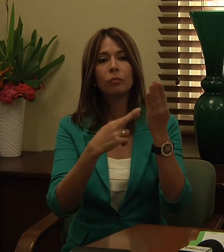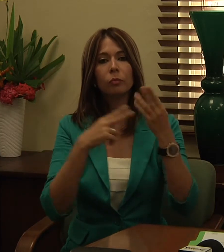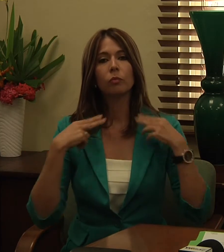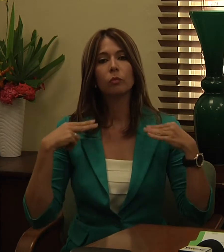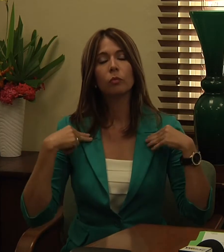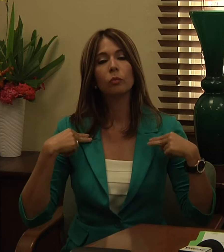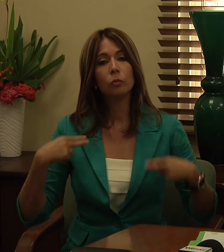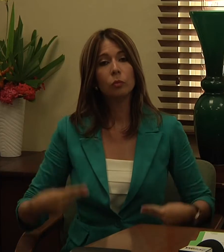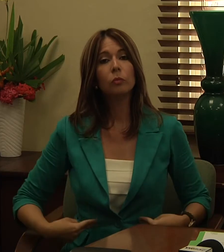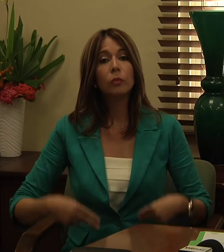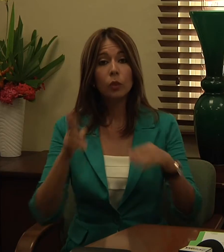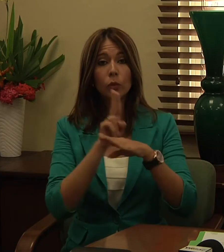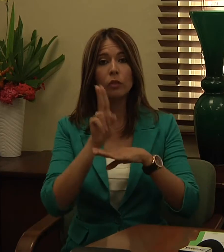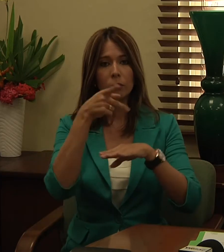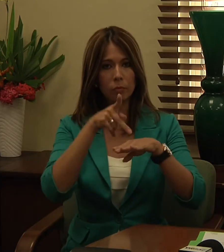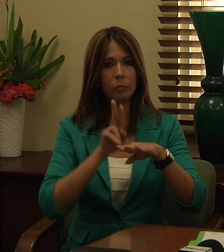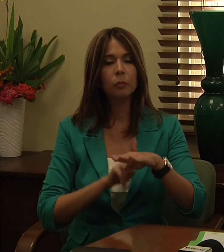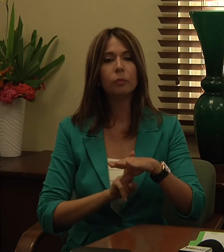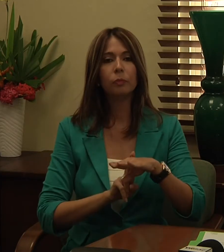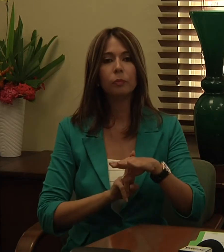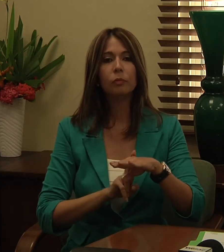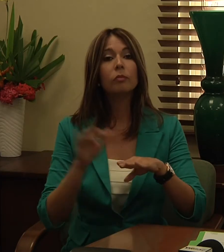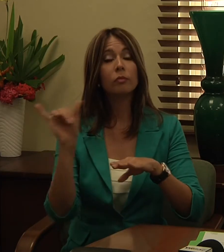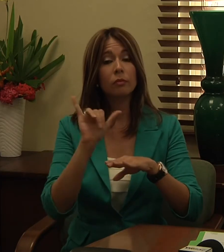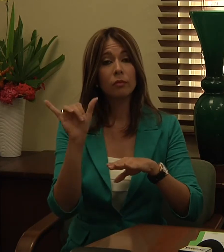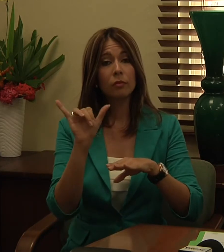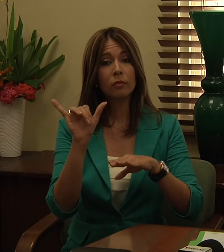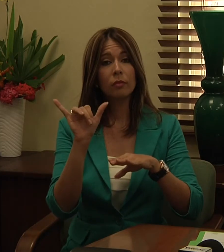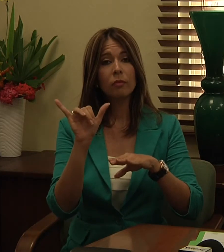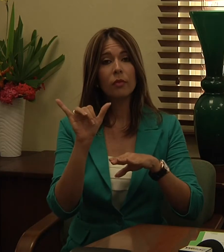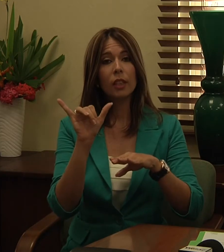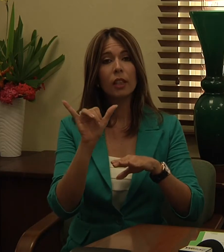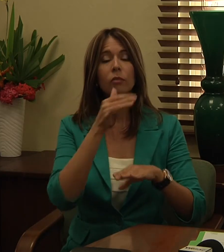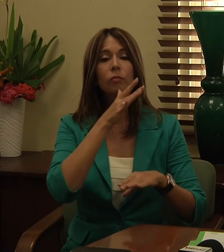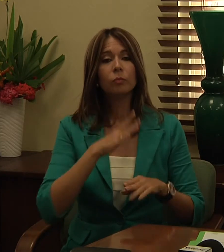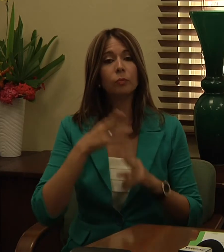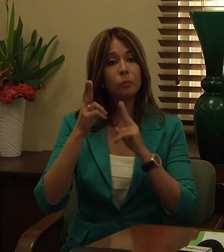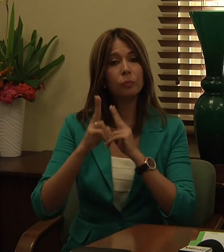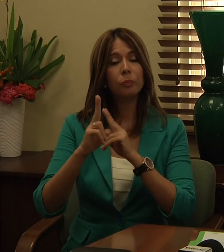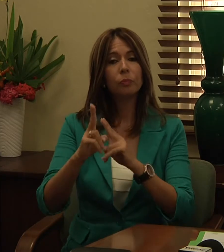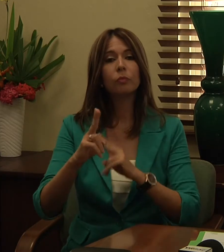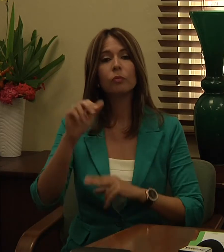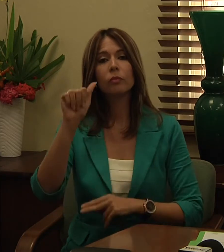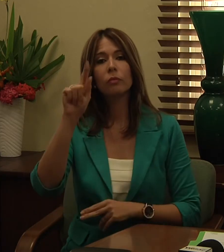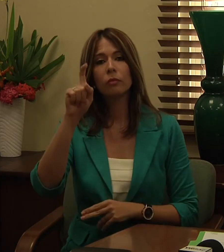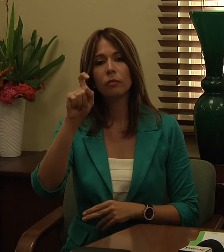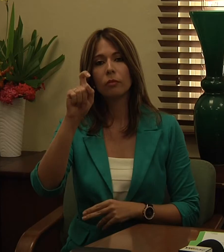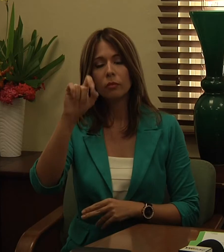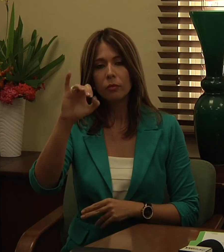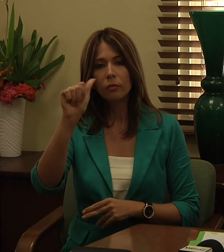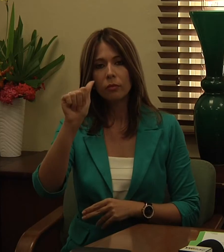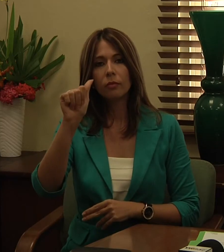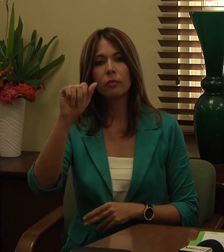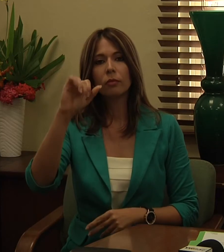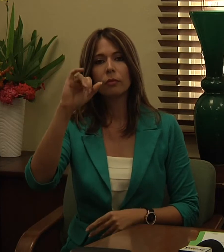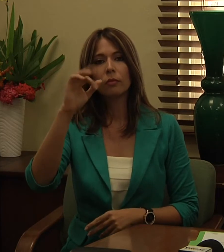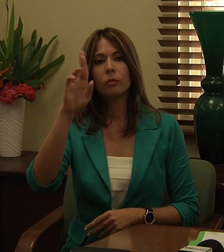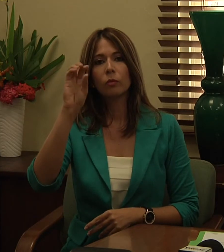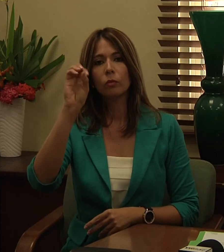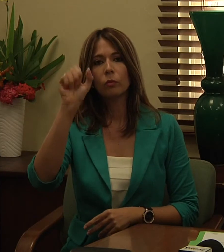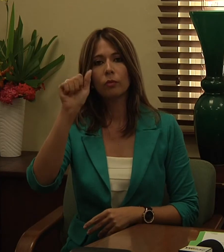contamos también con la presencia de la Honorable Aixa Rosado Pietri juez